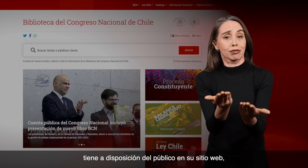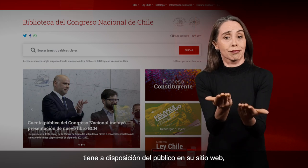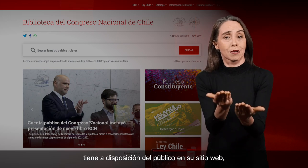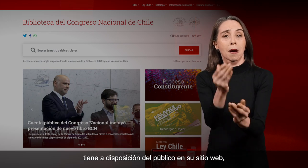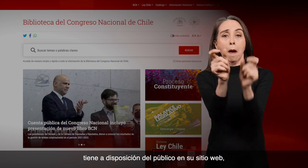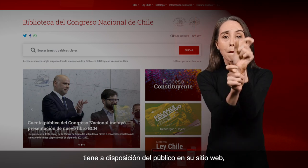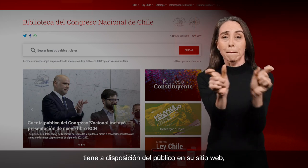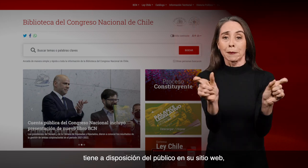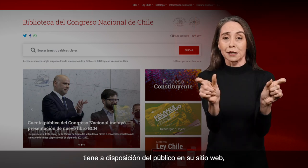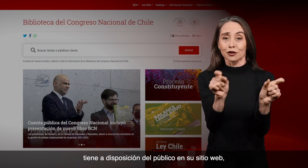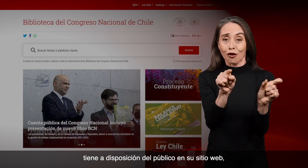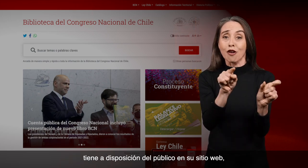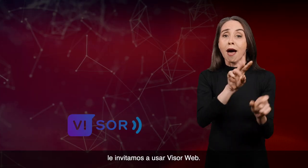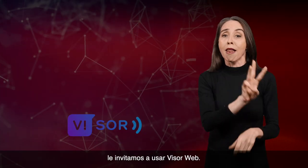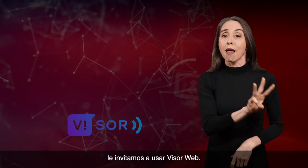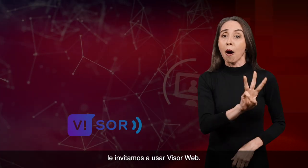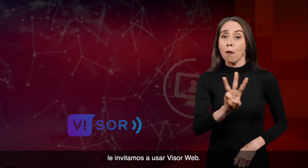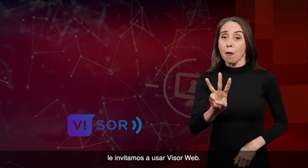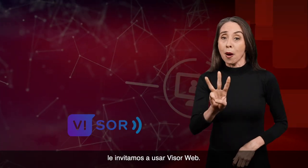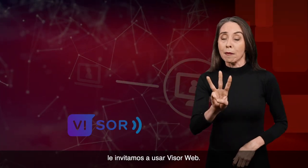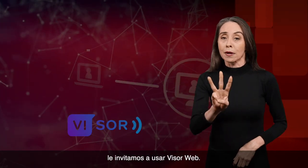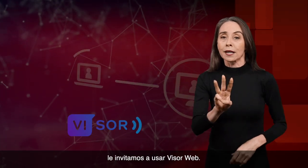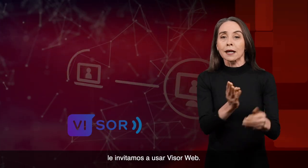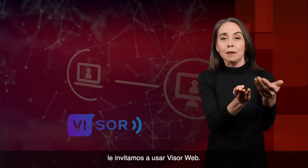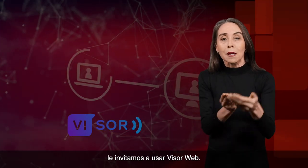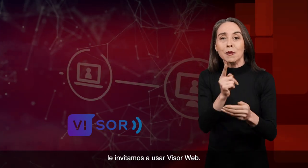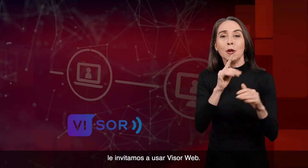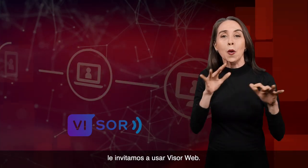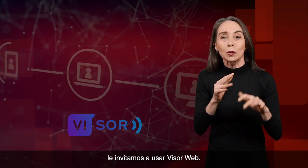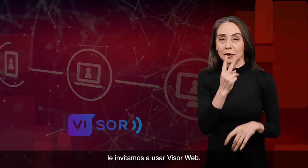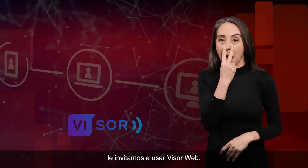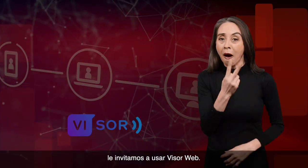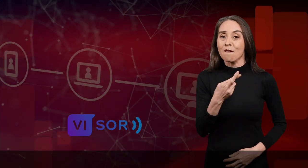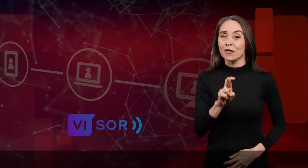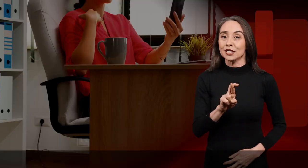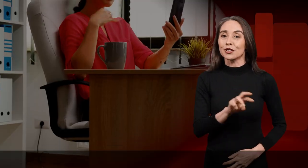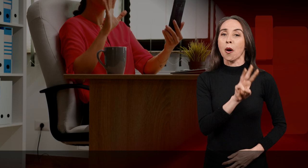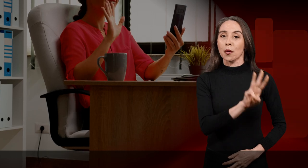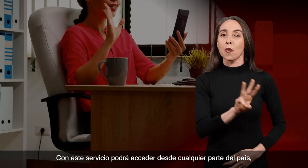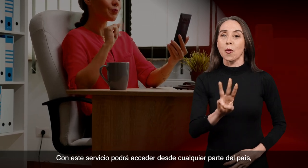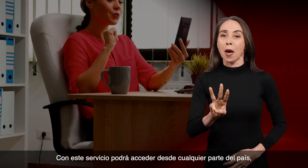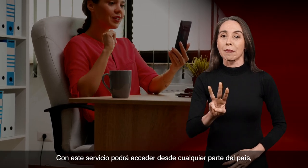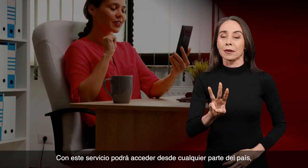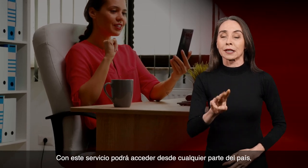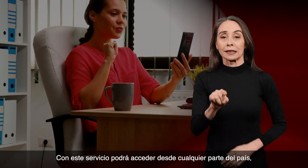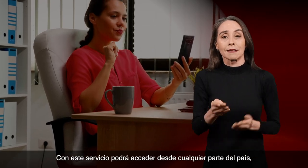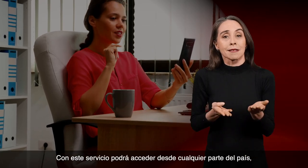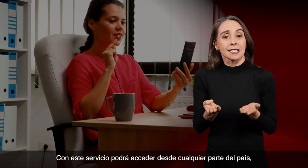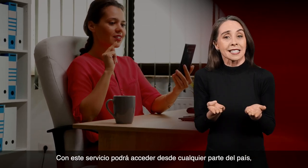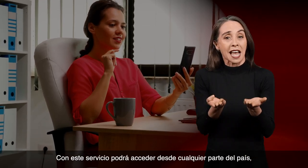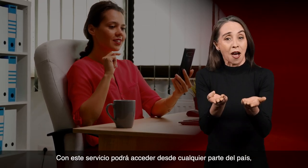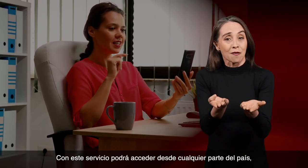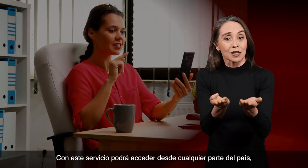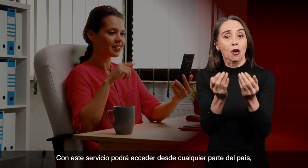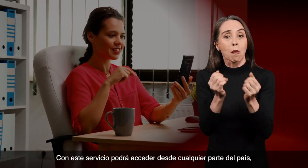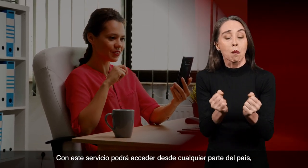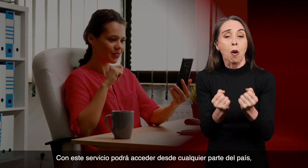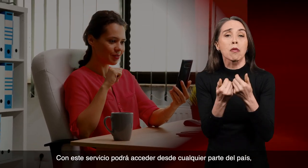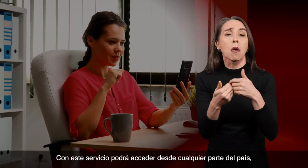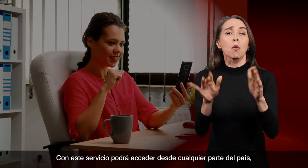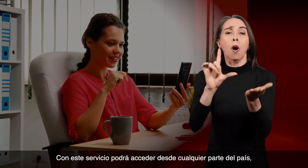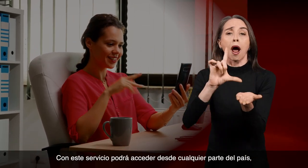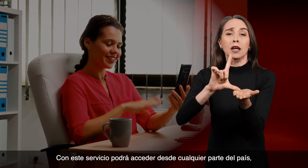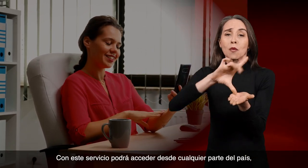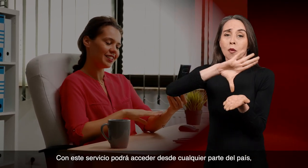disposición del público en su sitio web, le invitamos a usar VisorWeb. Con este servicio podrá acceder desde